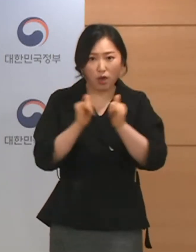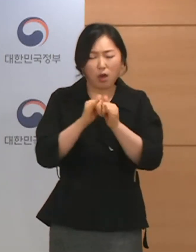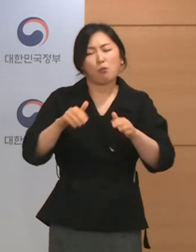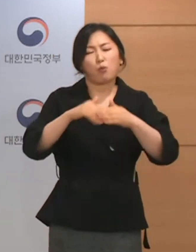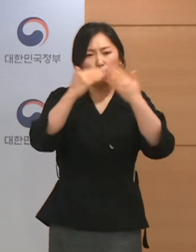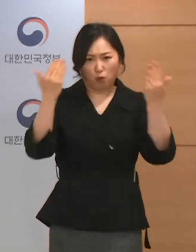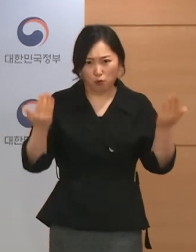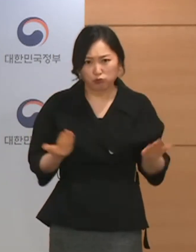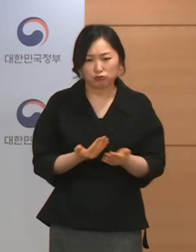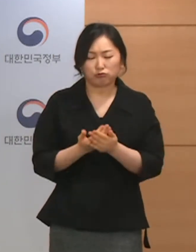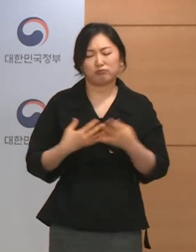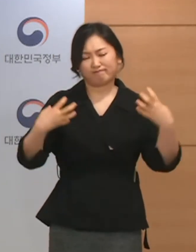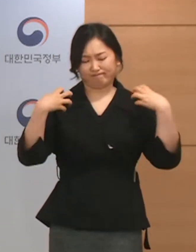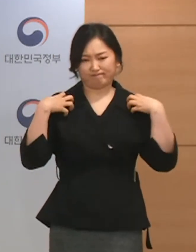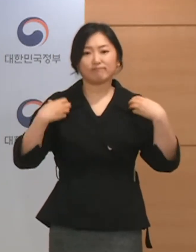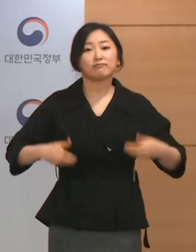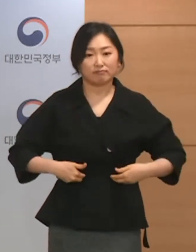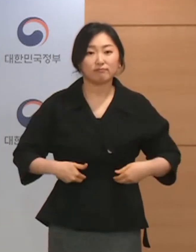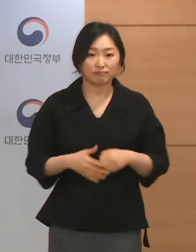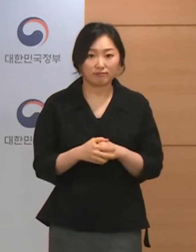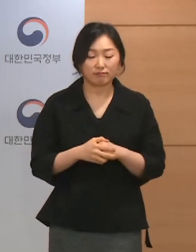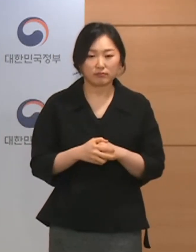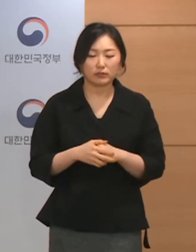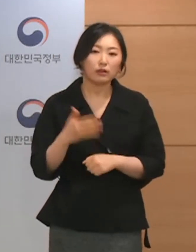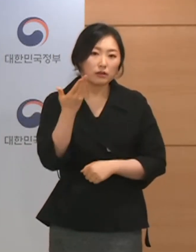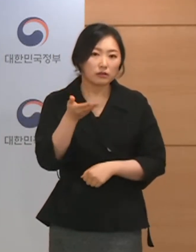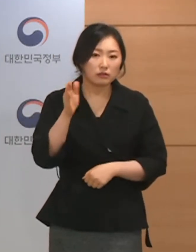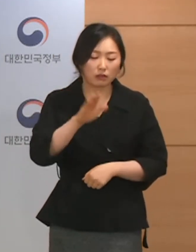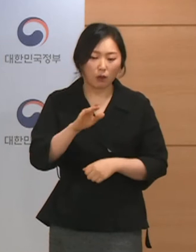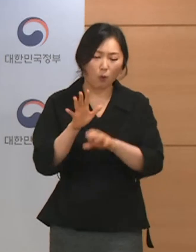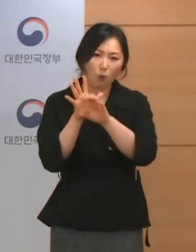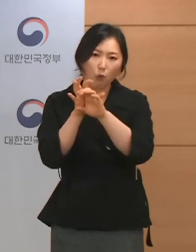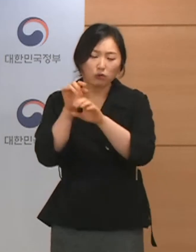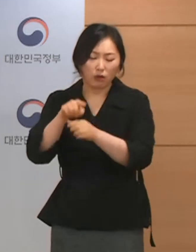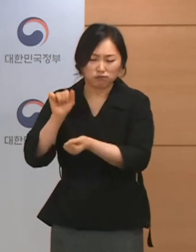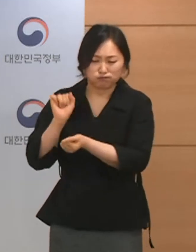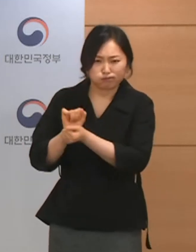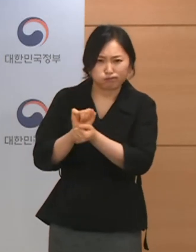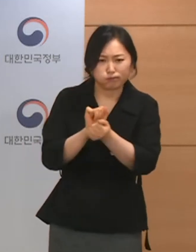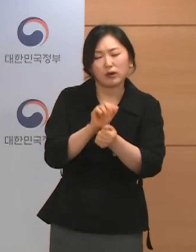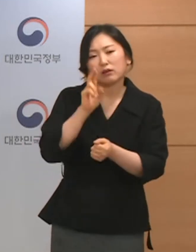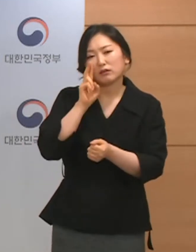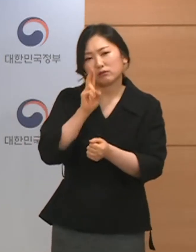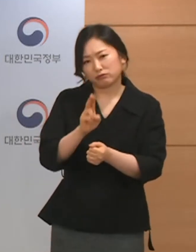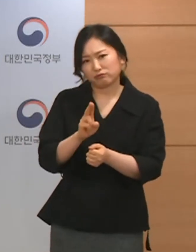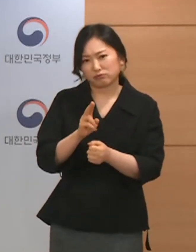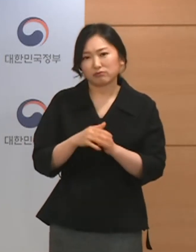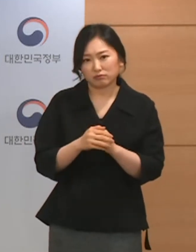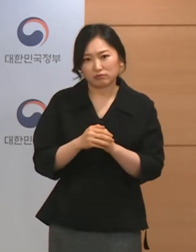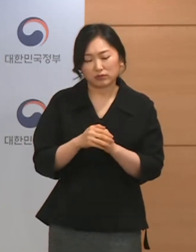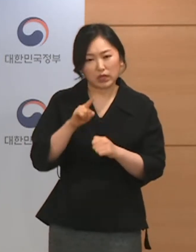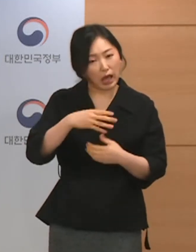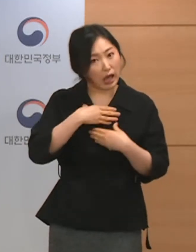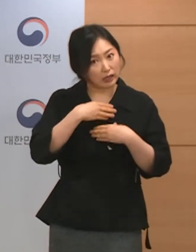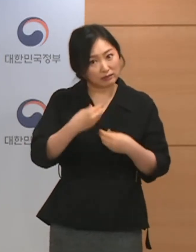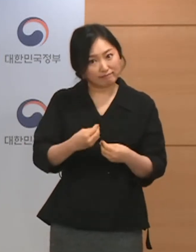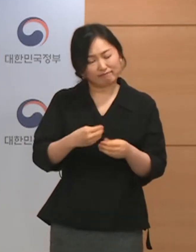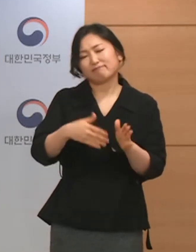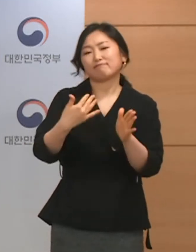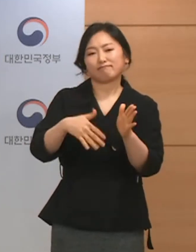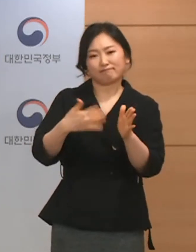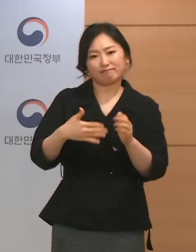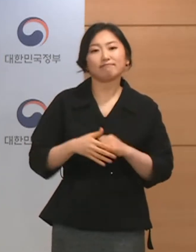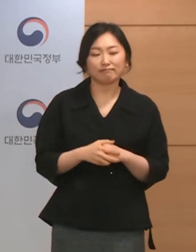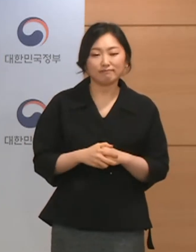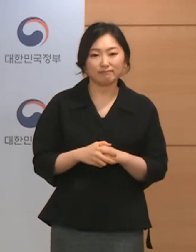진전입니다. 다만 아직 코로나19 유행이 계속 진행 중이며 안심할 수 없는 상황이기도 합니다.